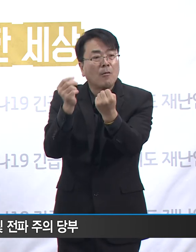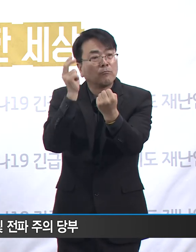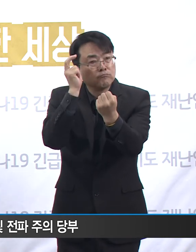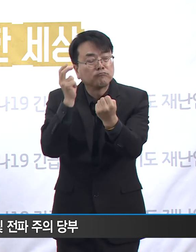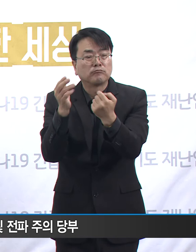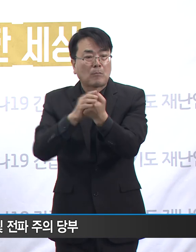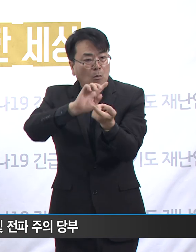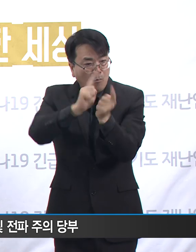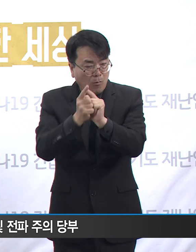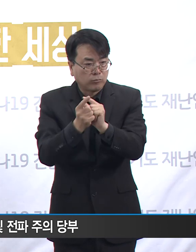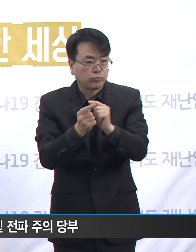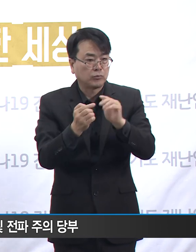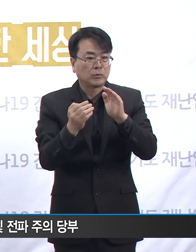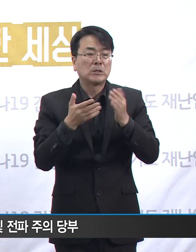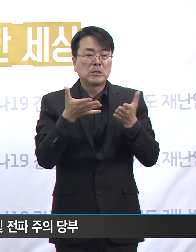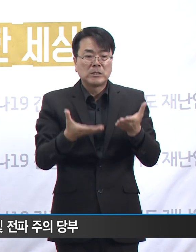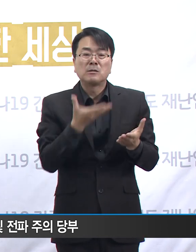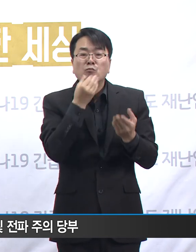많으니 당연합니다.